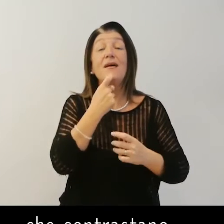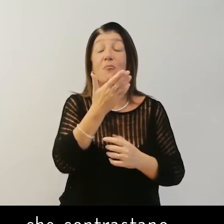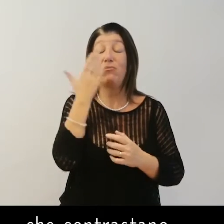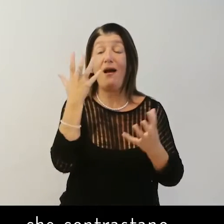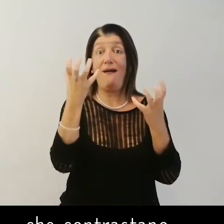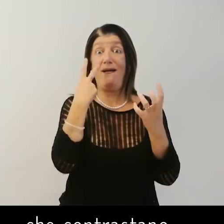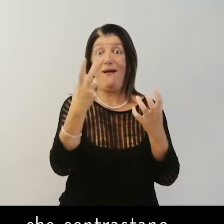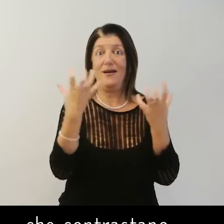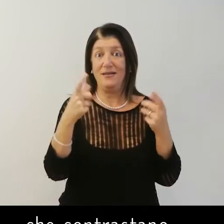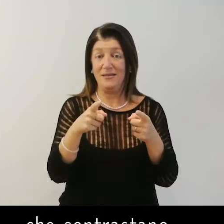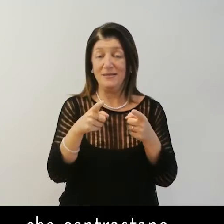un fondo in pietra bianca.